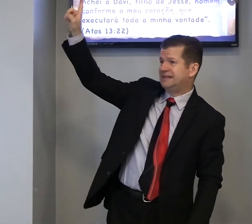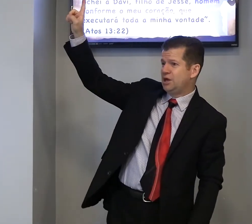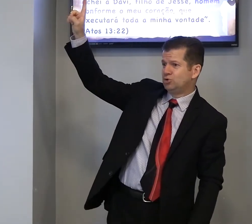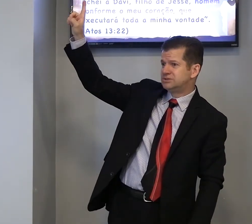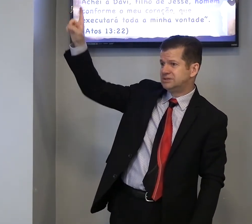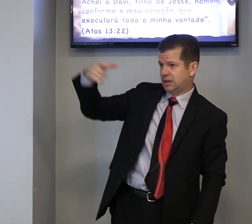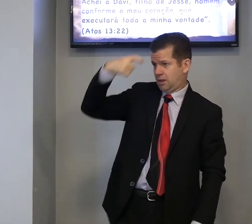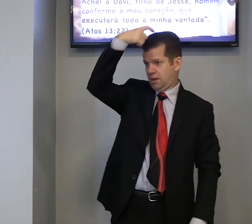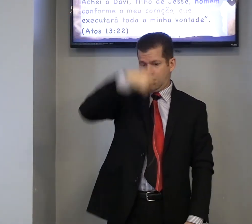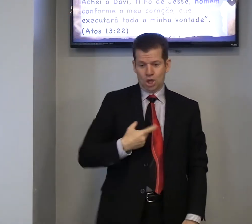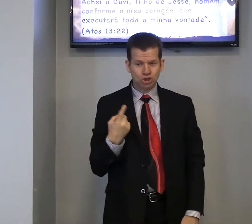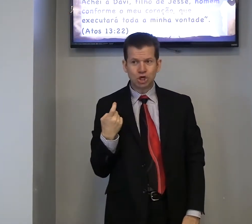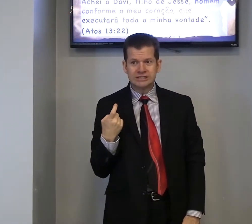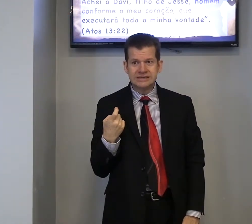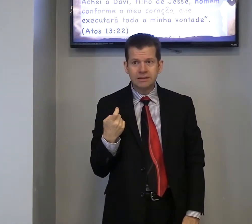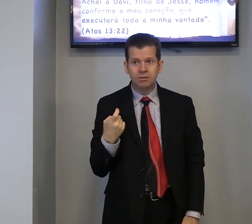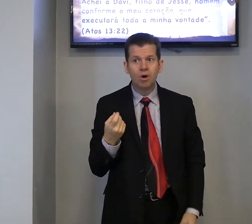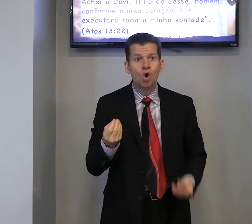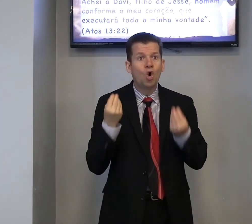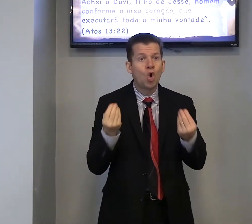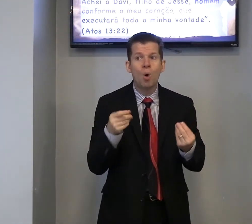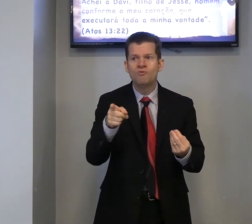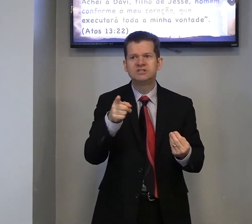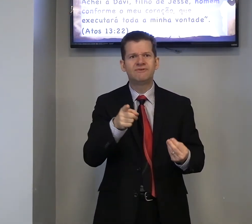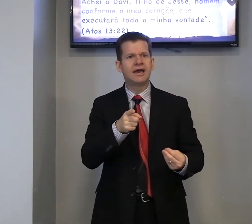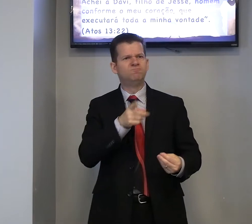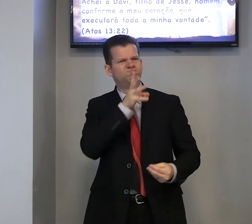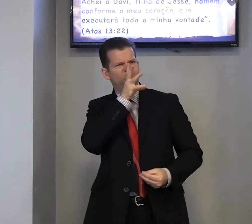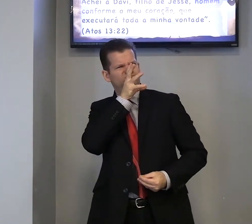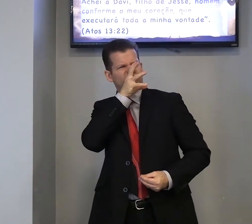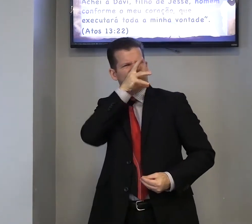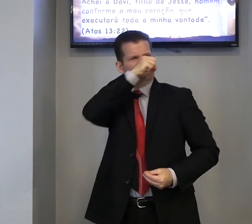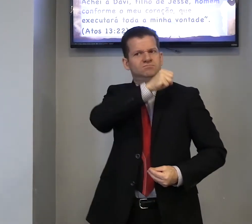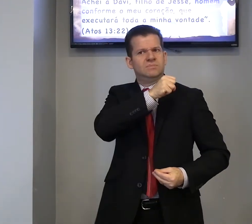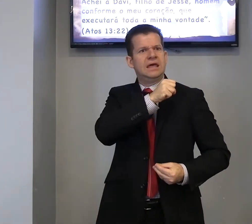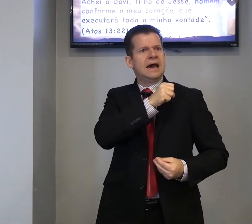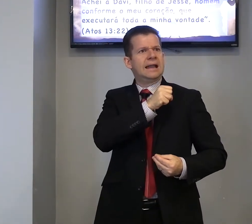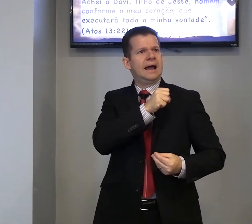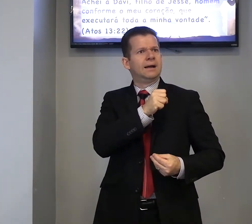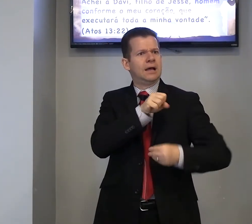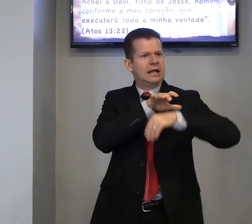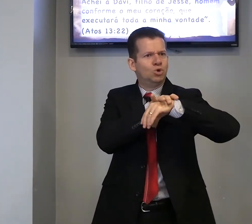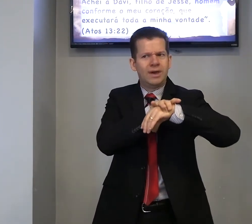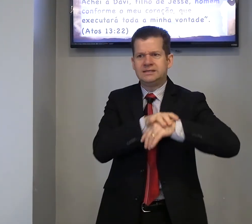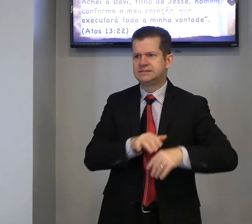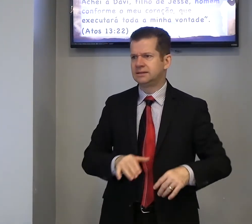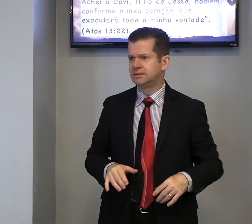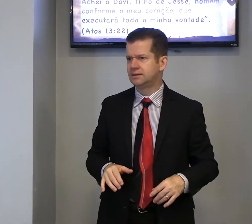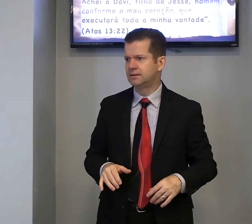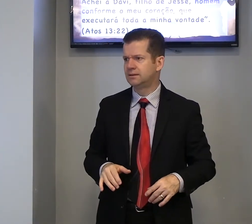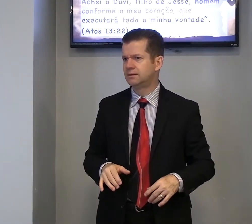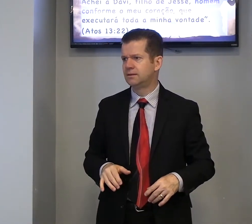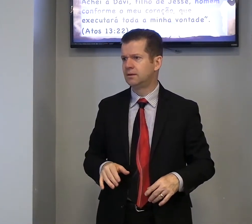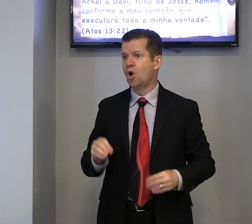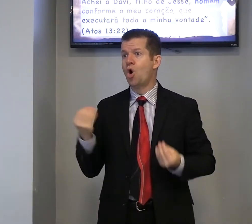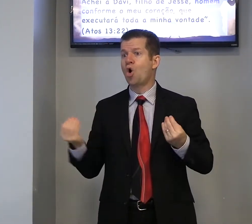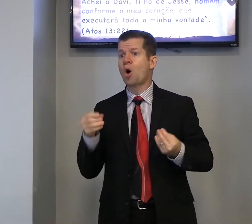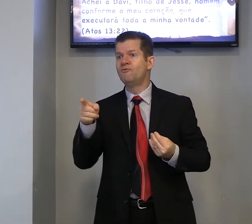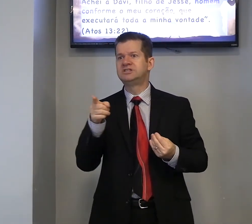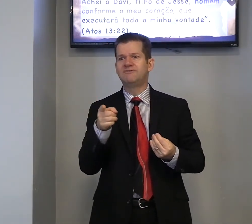Deus, sozinho, como você vai, encarar a doença, como você